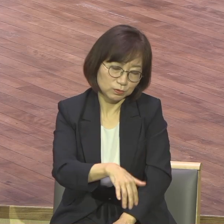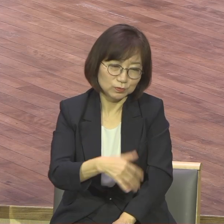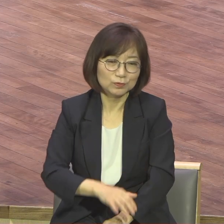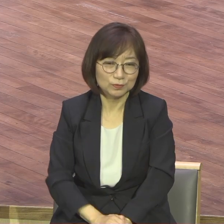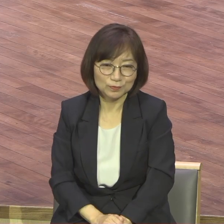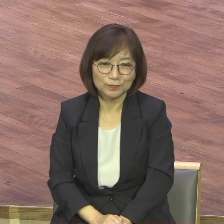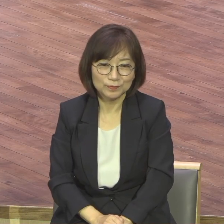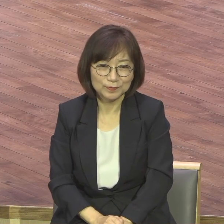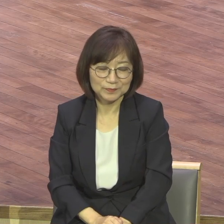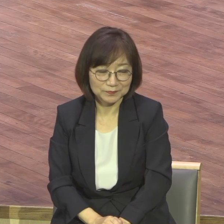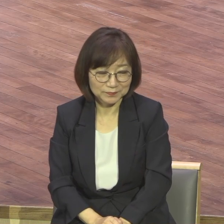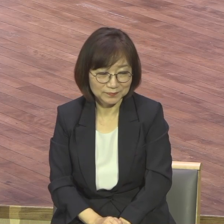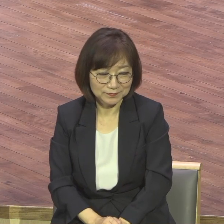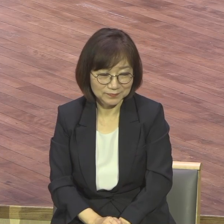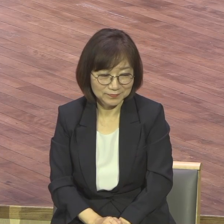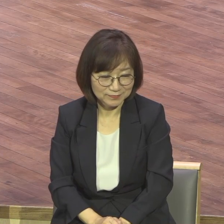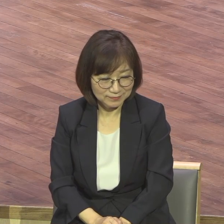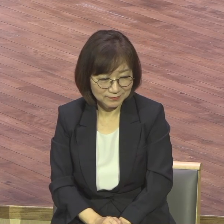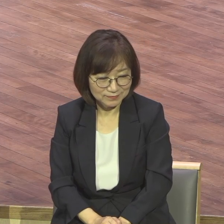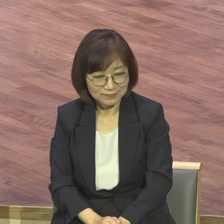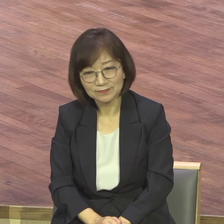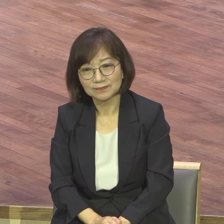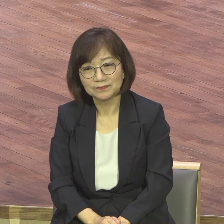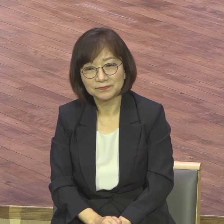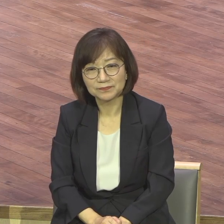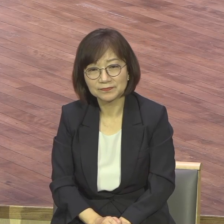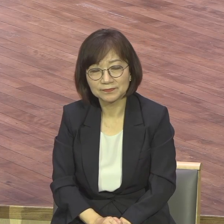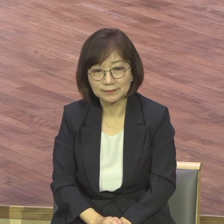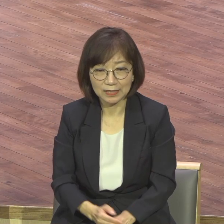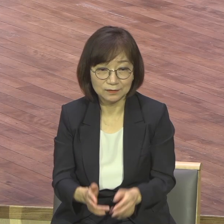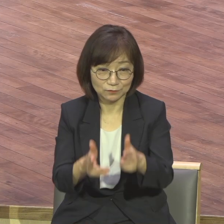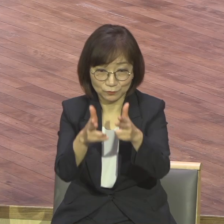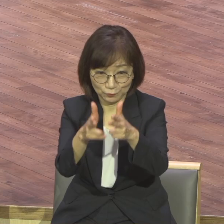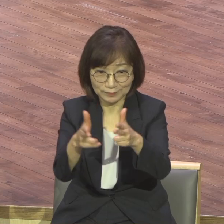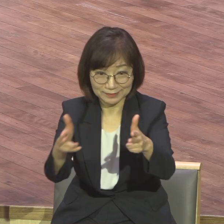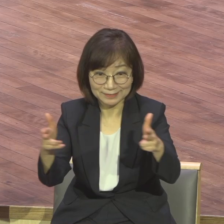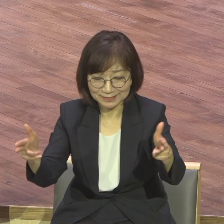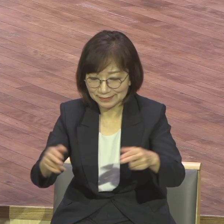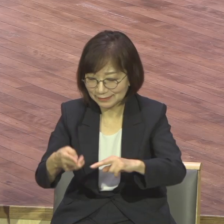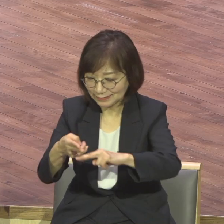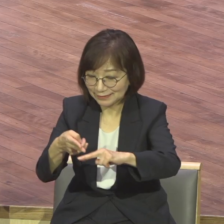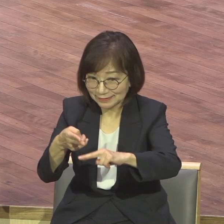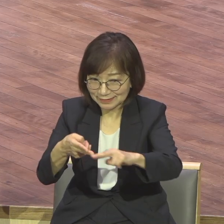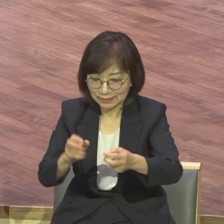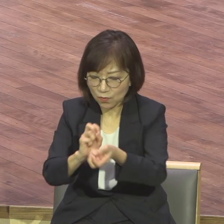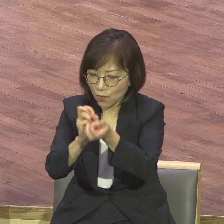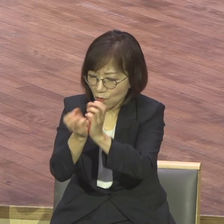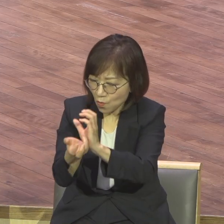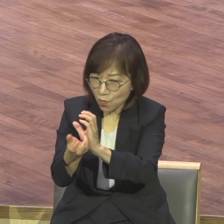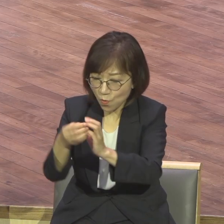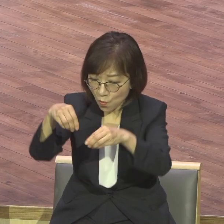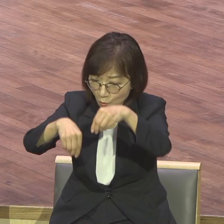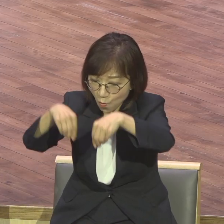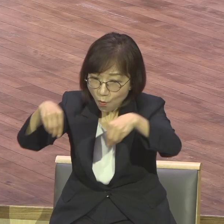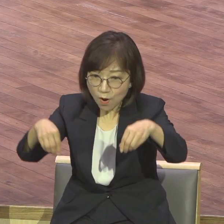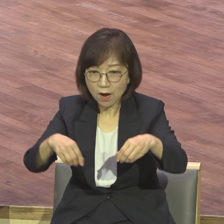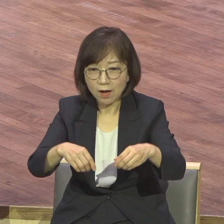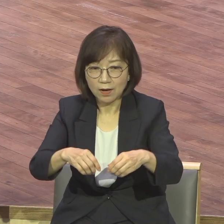하나님의 발이기 때문에 내가 하는 거요 주차장 식당 꼴꼬지 이런 분들 많이 있잖아요 교사도 그렇고